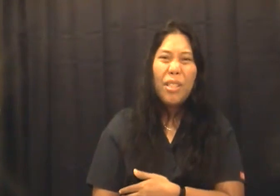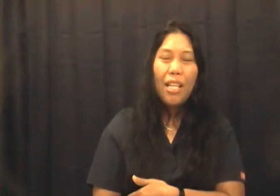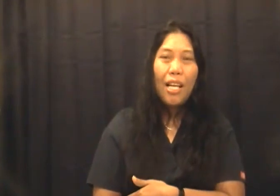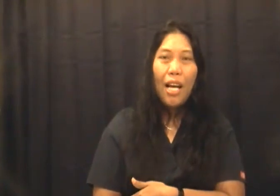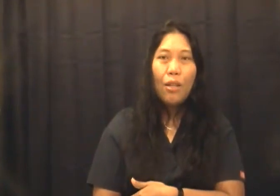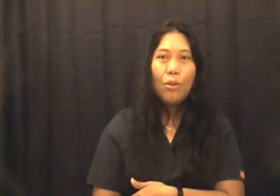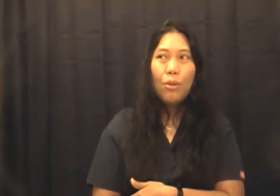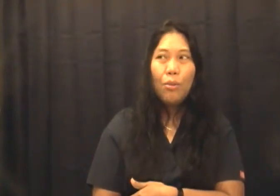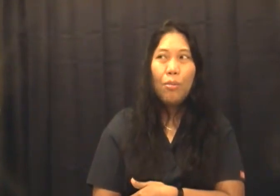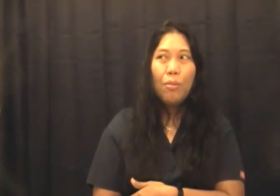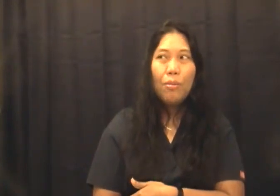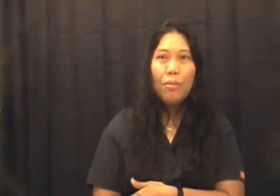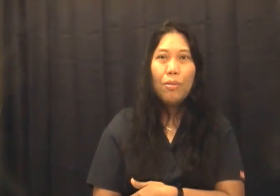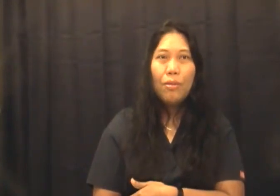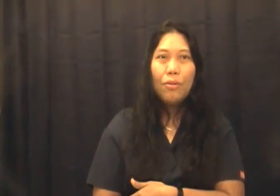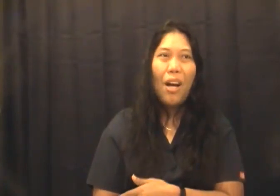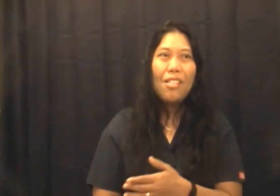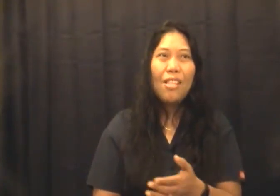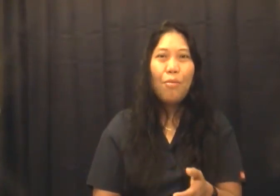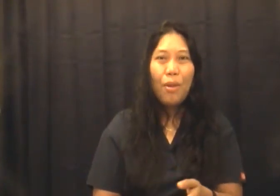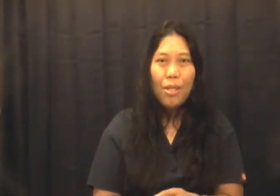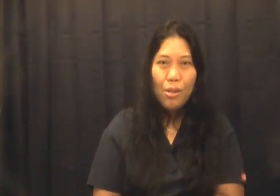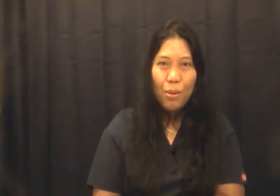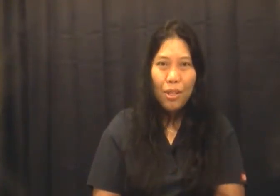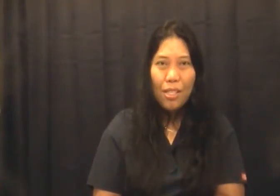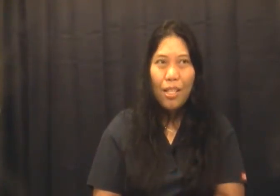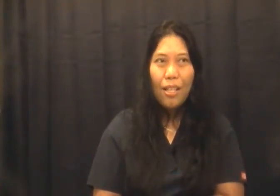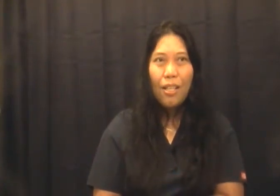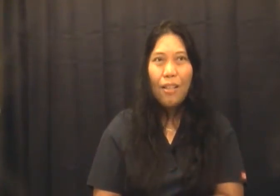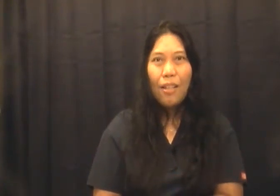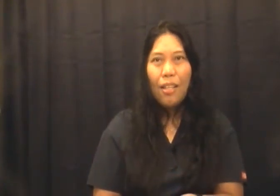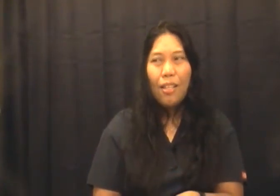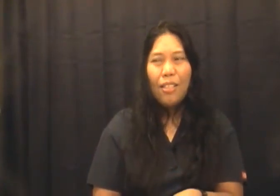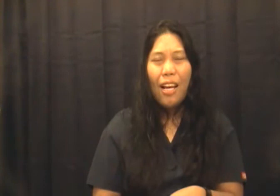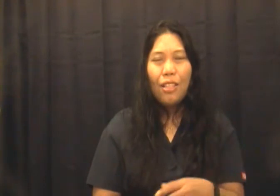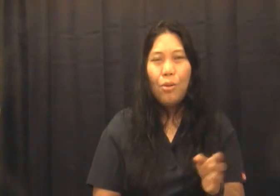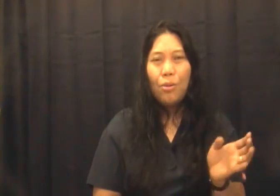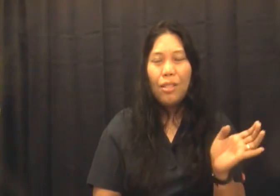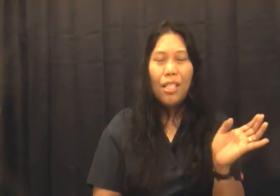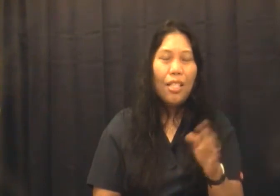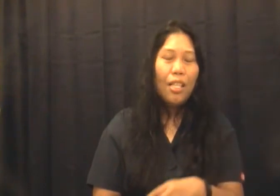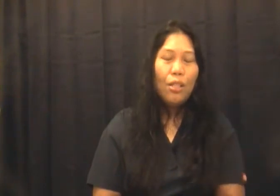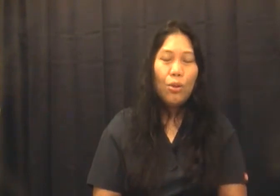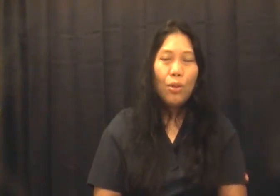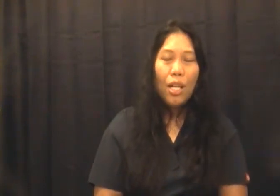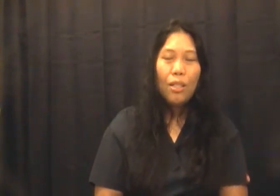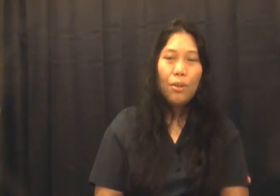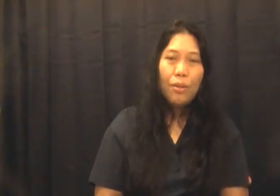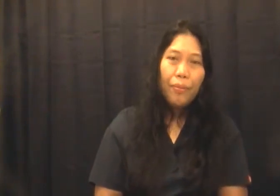naman talaga ako vaccine person kasi dati hindi ini-ignore ko lang yun